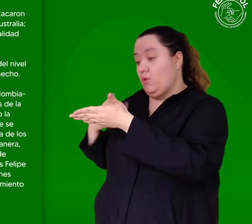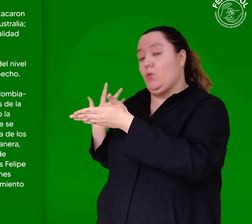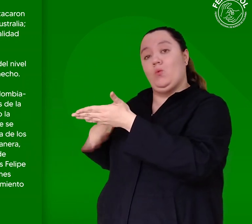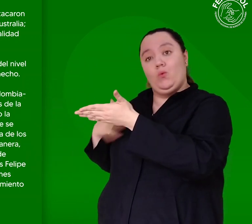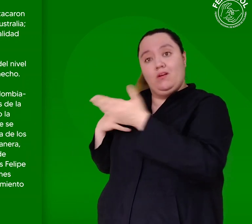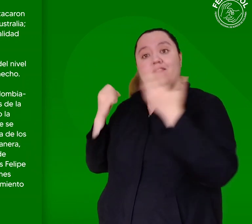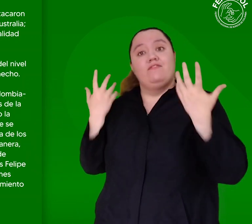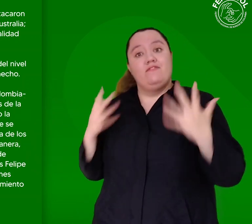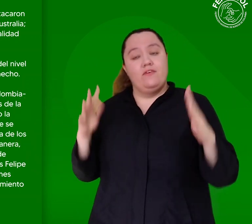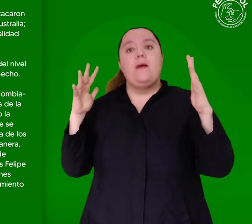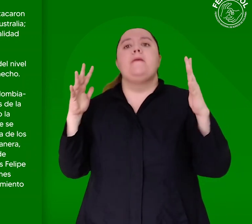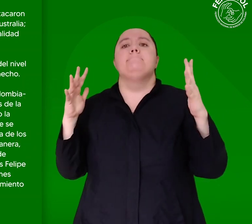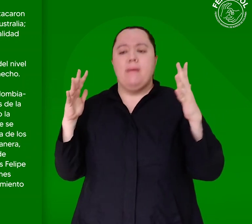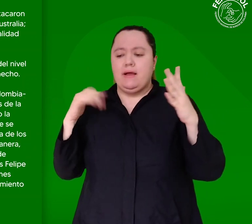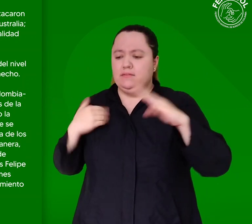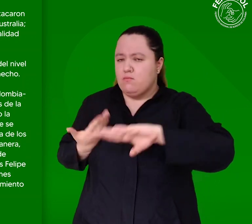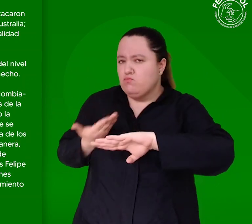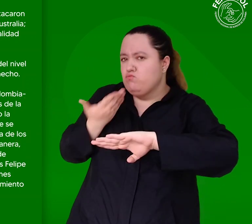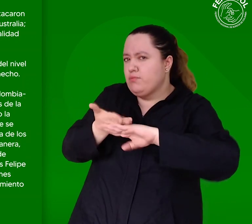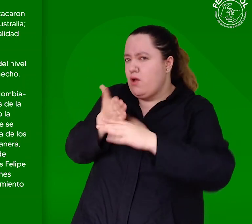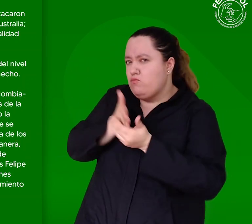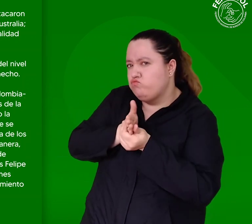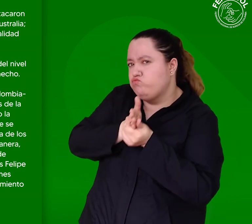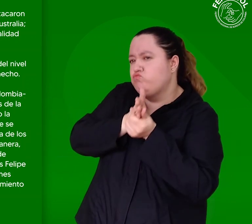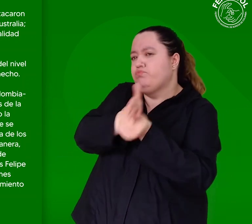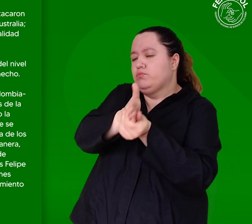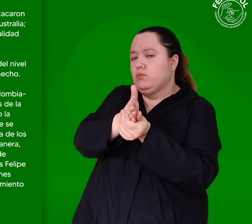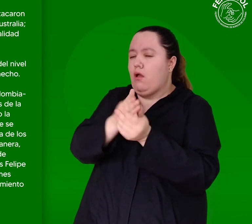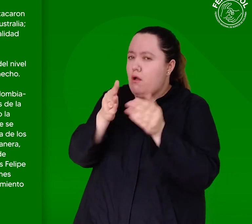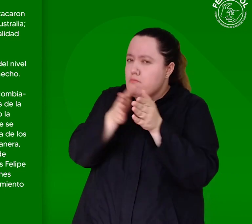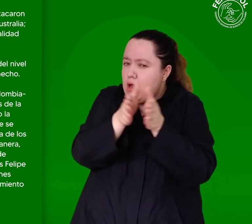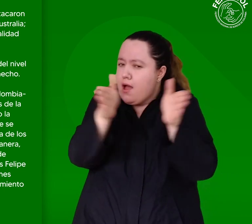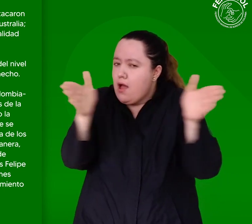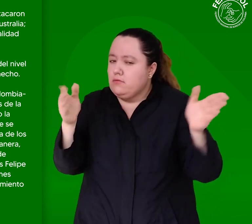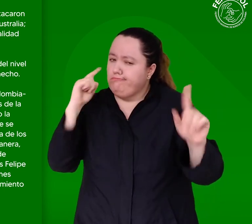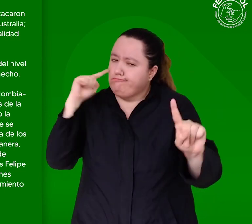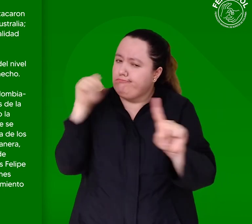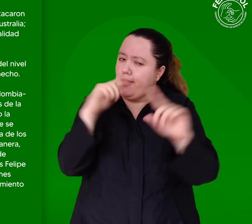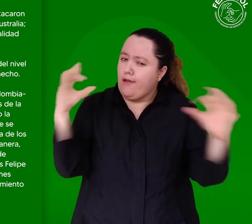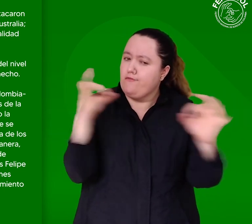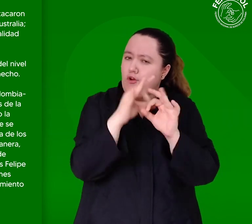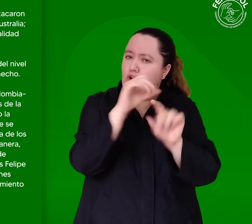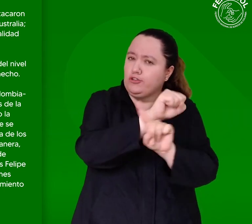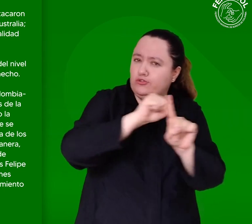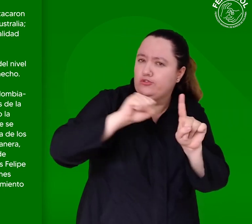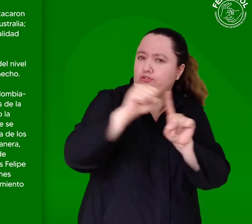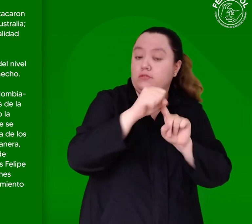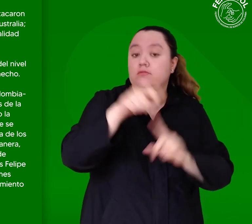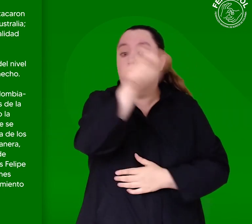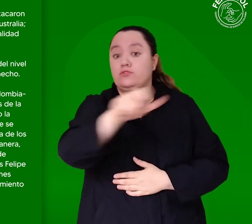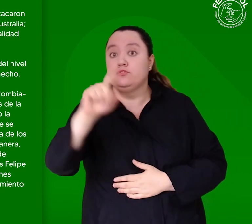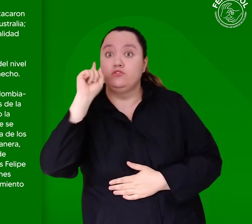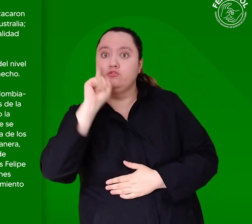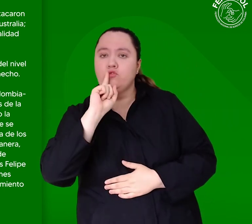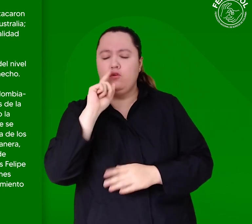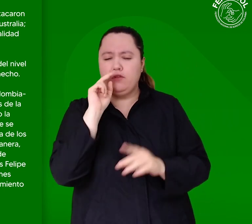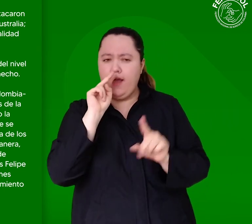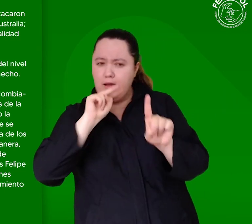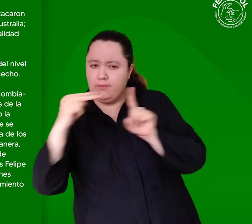ampliado la mirada para la propuesta metodológica y que se incluyera un enfoque social y desde la mirada de los derechos de las personas sordas. De